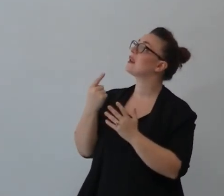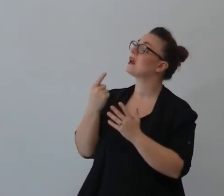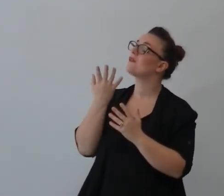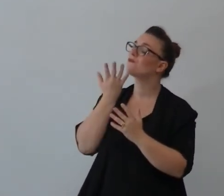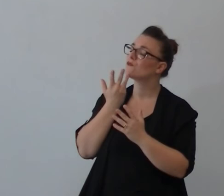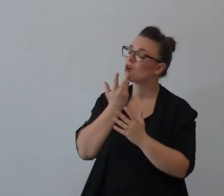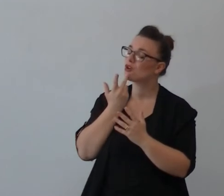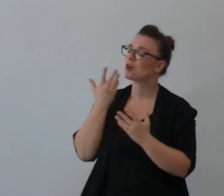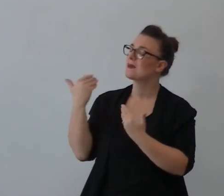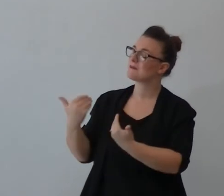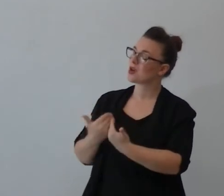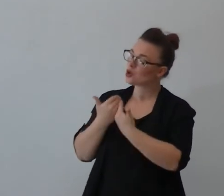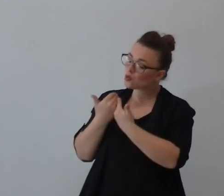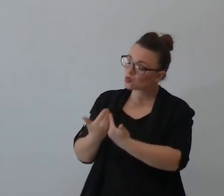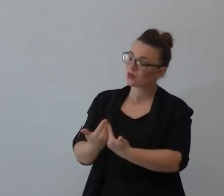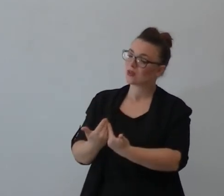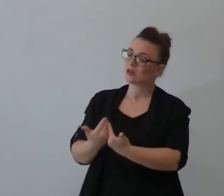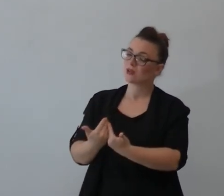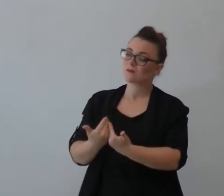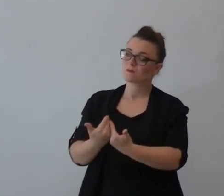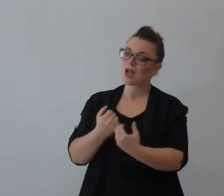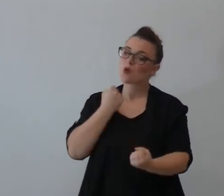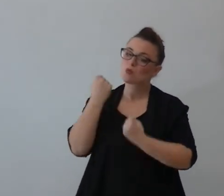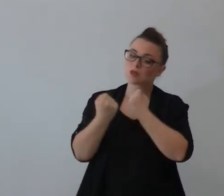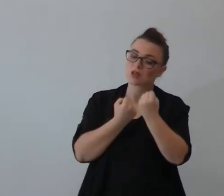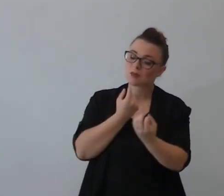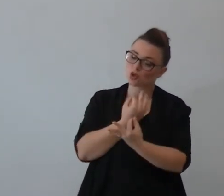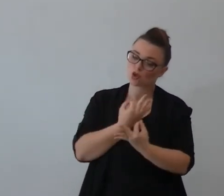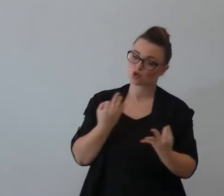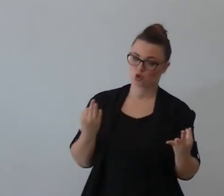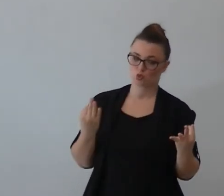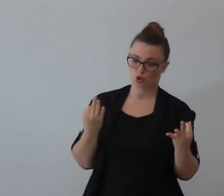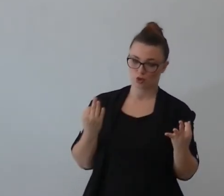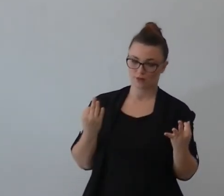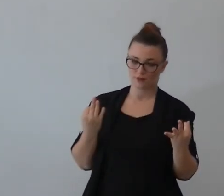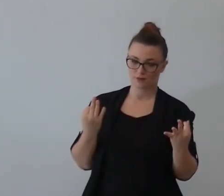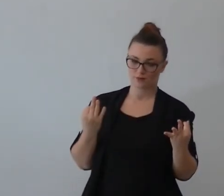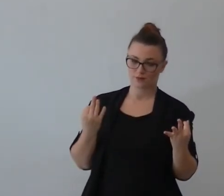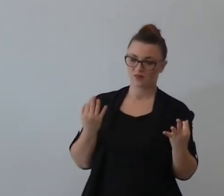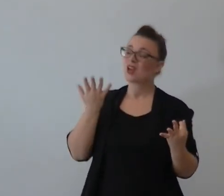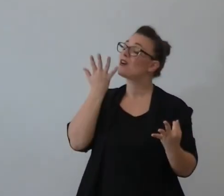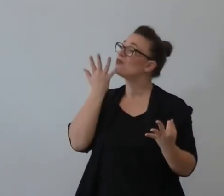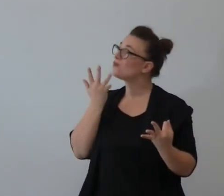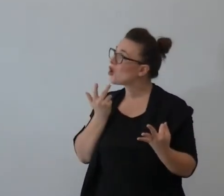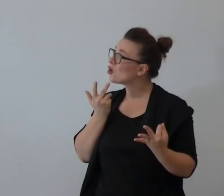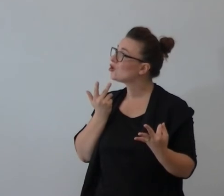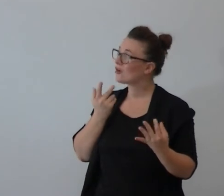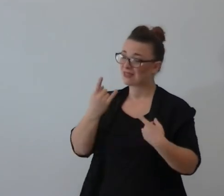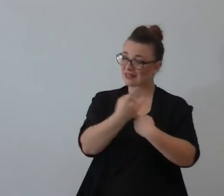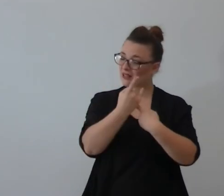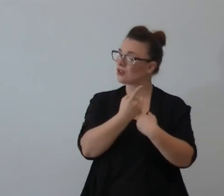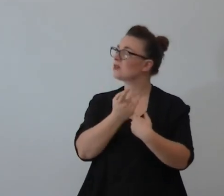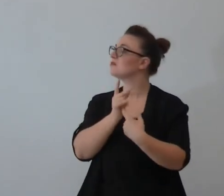ci sono queste tentazioni del mio cuore io voglio mettere distanza tra queste tentazioni